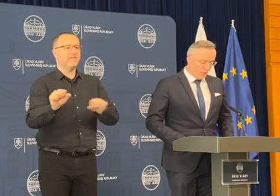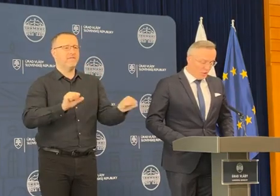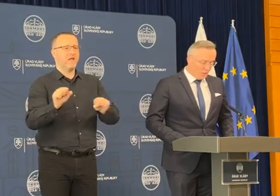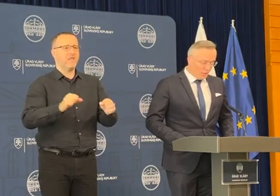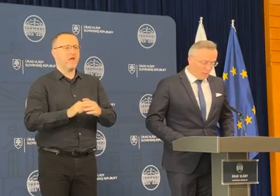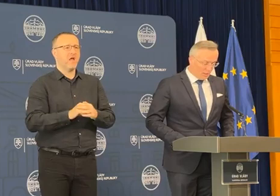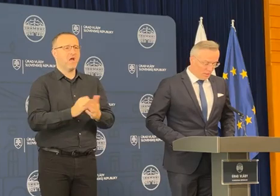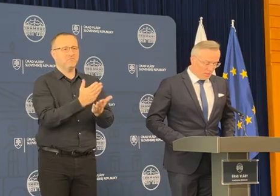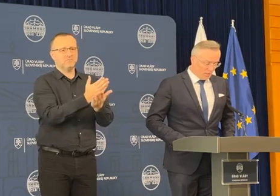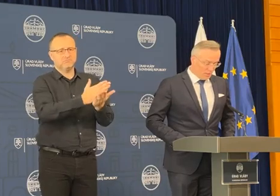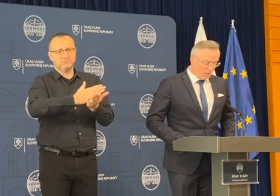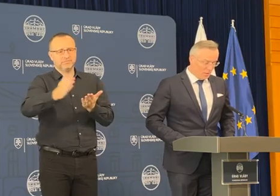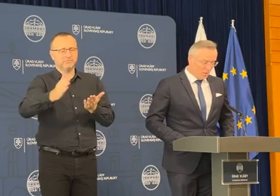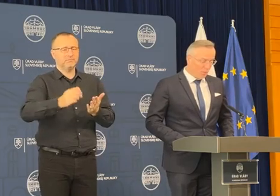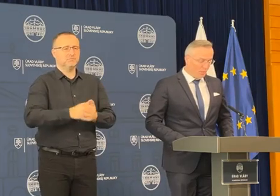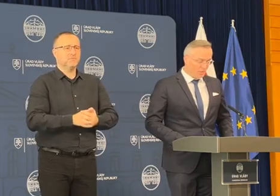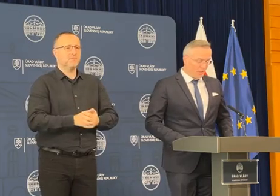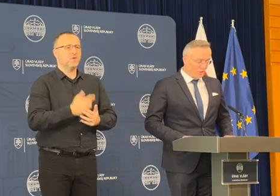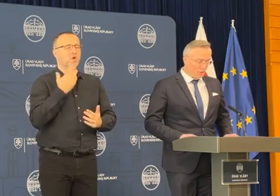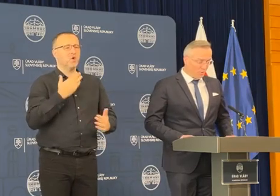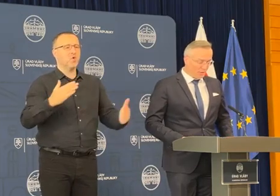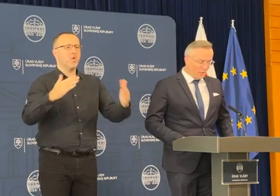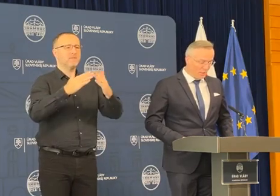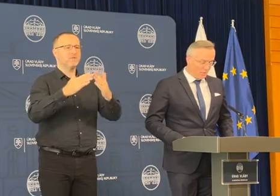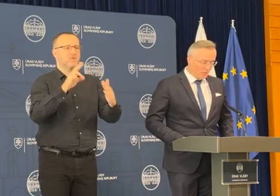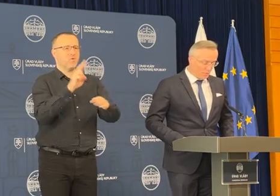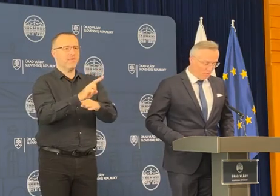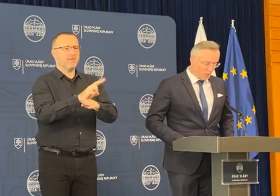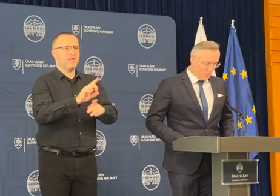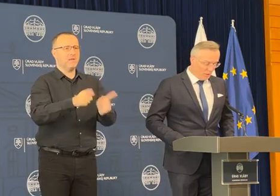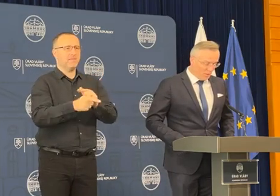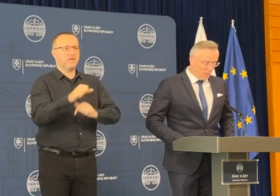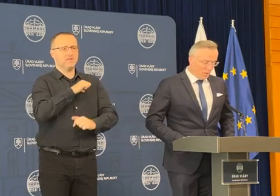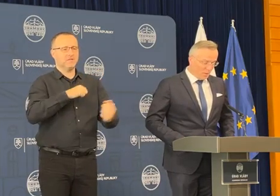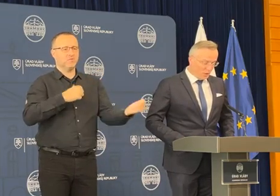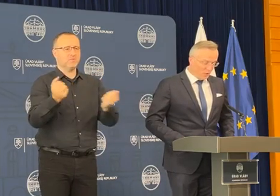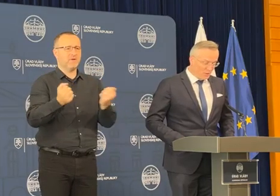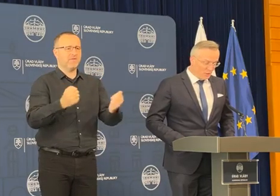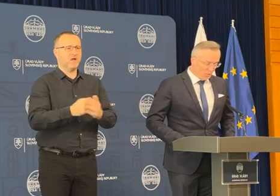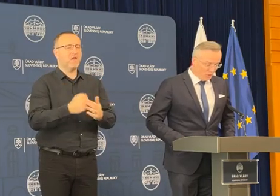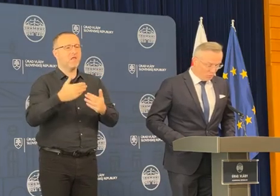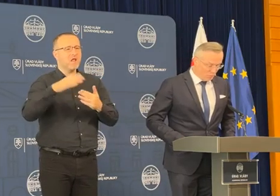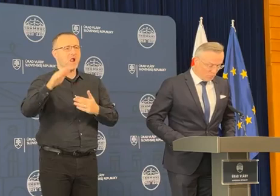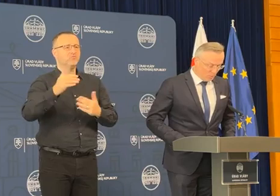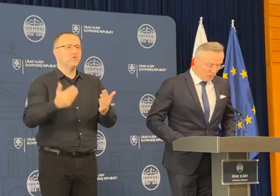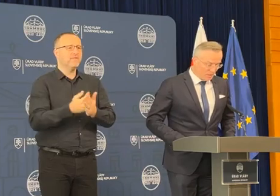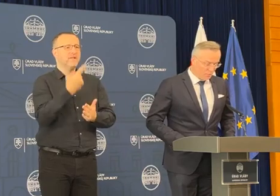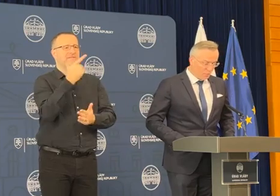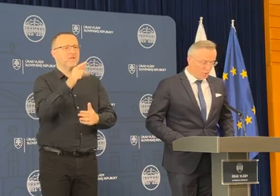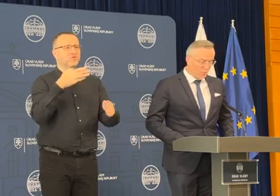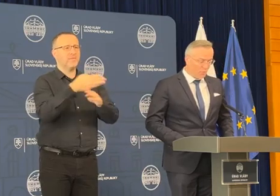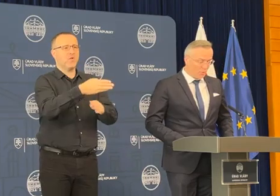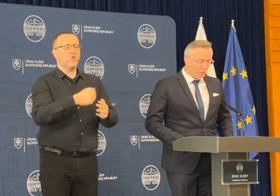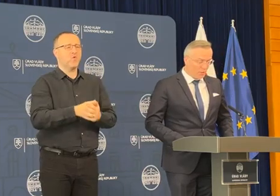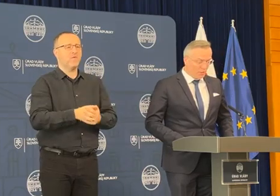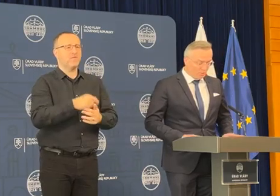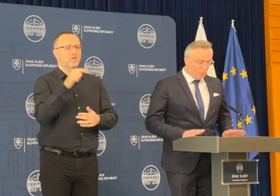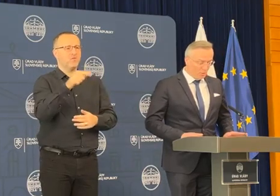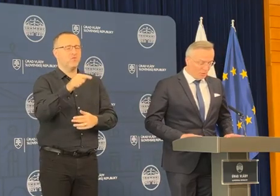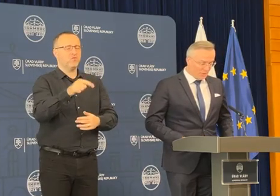vyčlenila na kompenzačné opatrenia pre samozprávy. Ďalších 200 miliónov predstavujú už